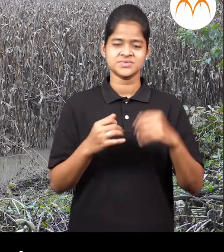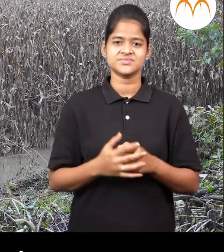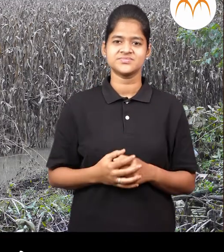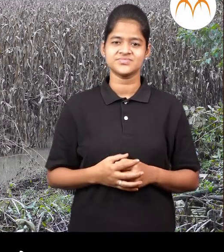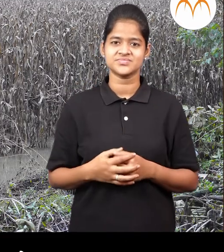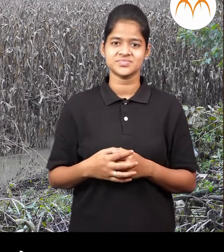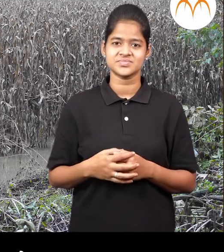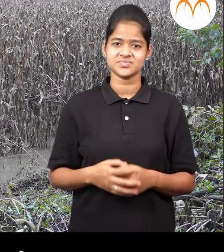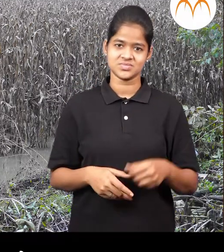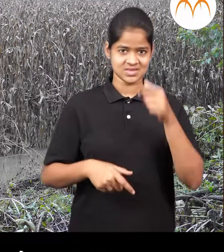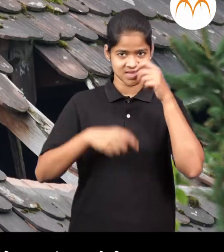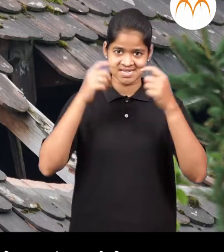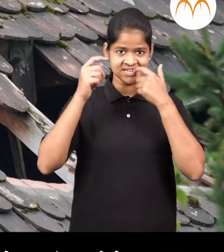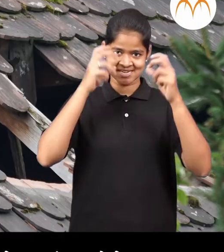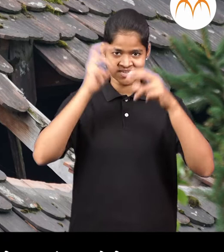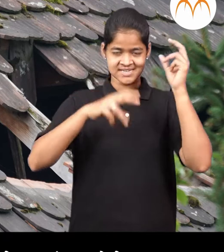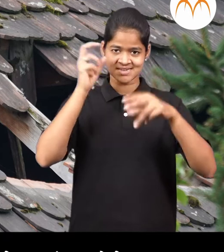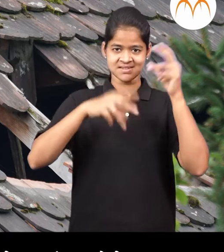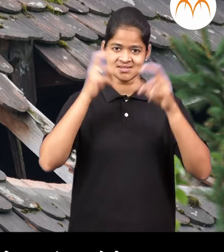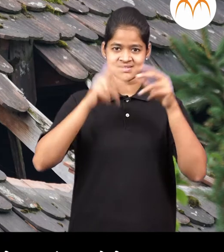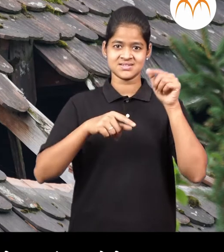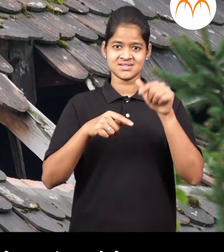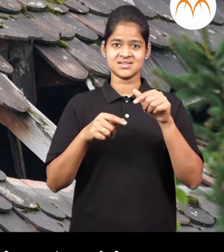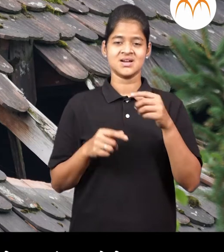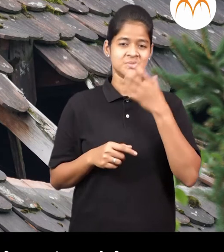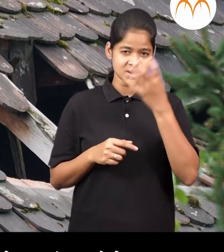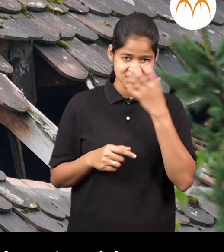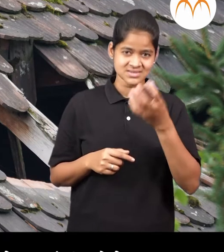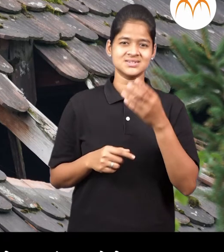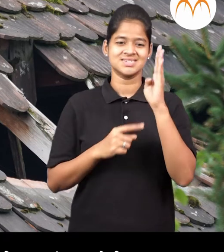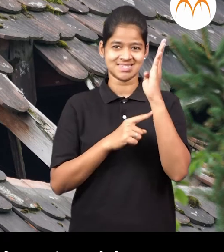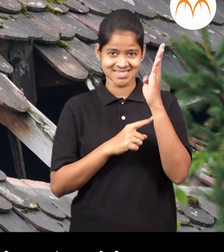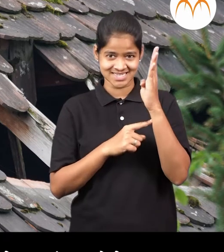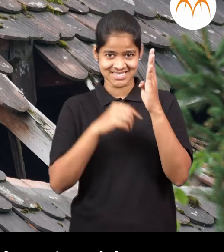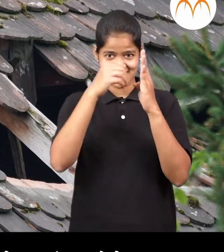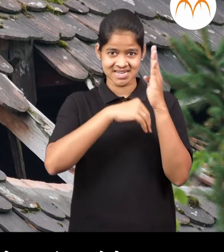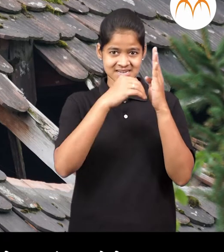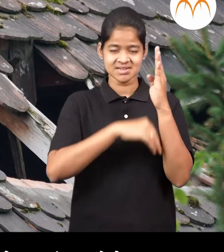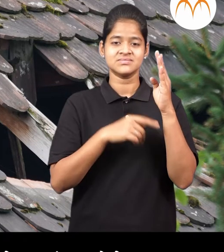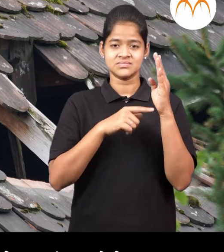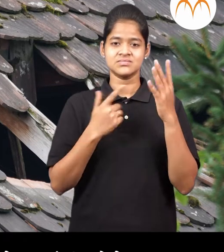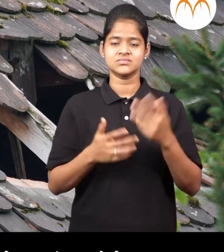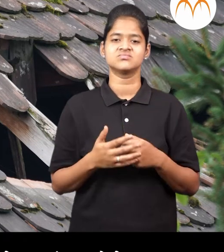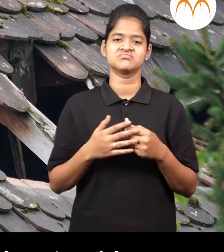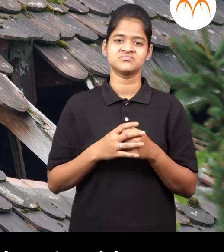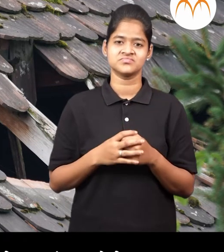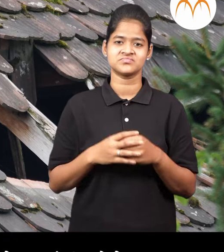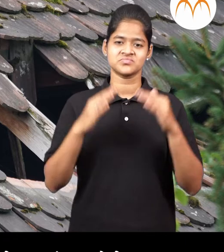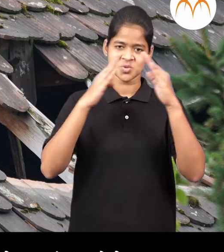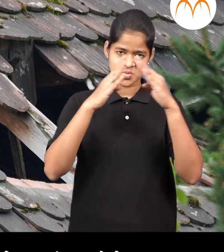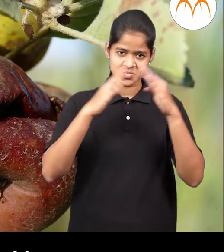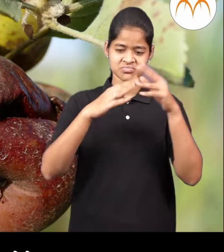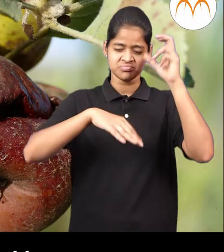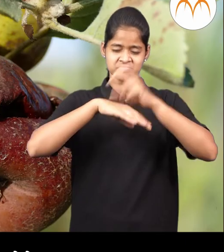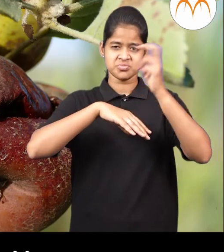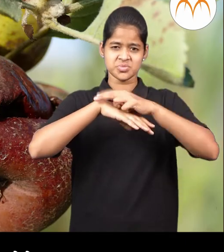खराब हुँ शकताथ गारपीटी मुले मंजेच खुब जोराद गारा पडले मुले घरांची कवले फुटताथ